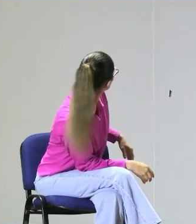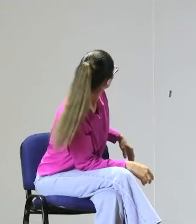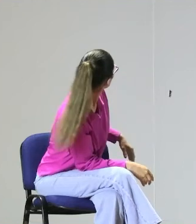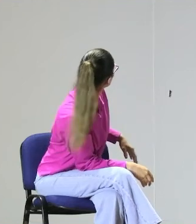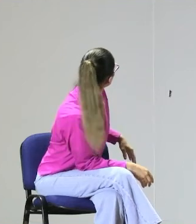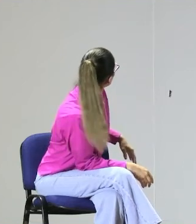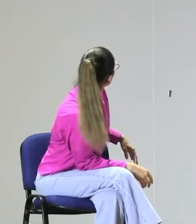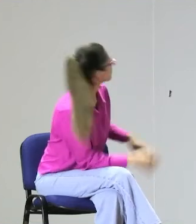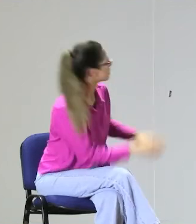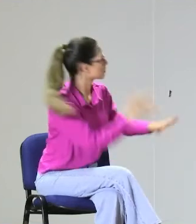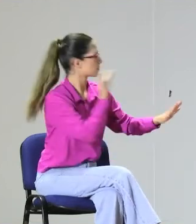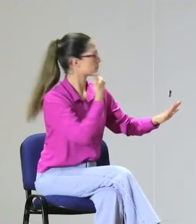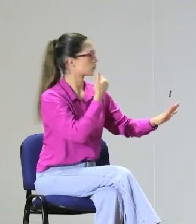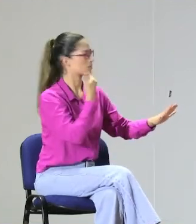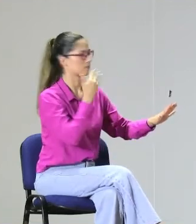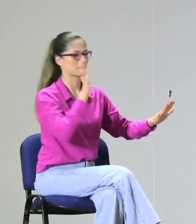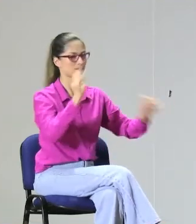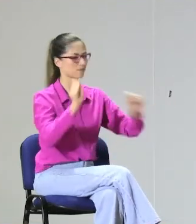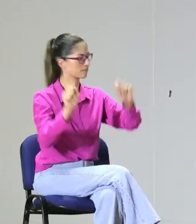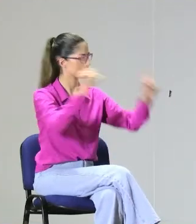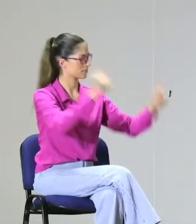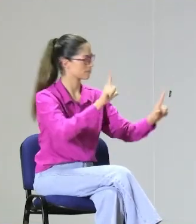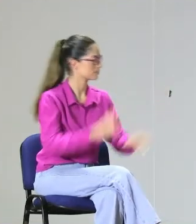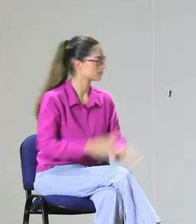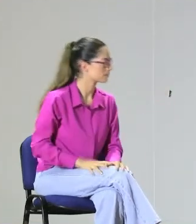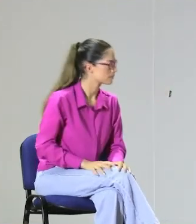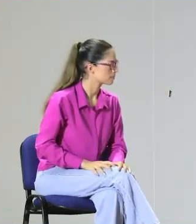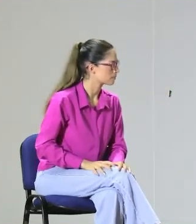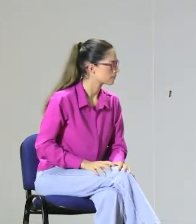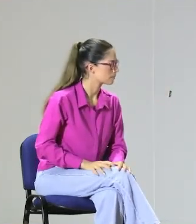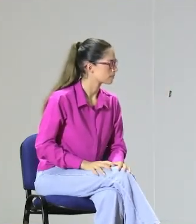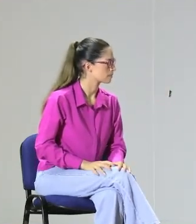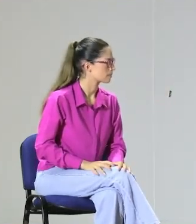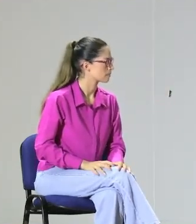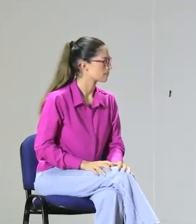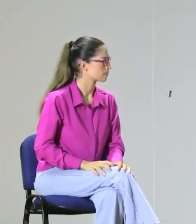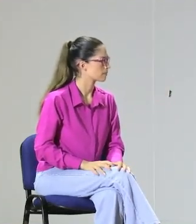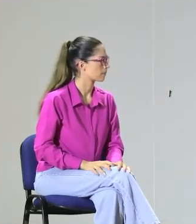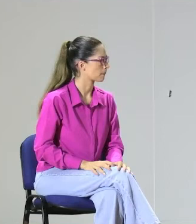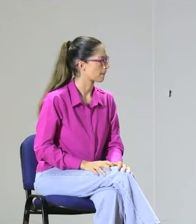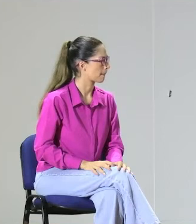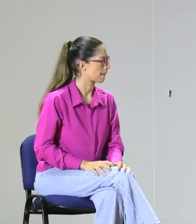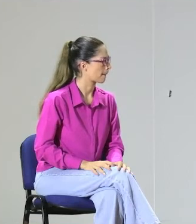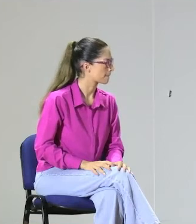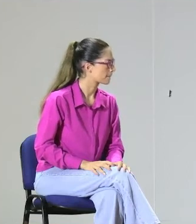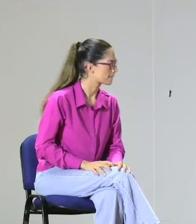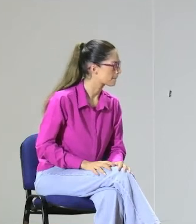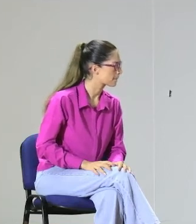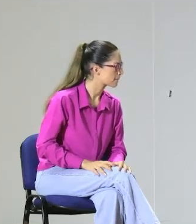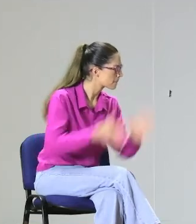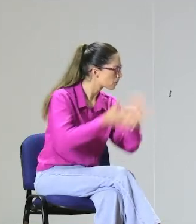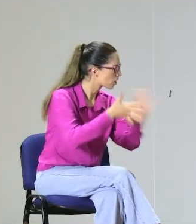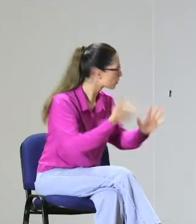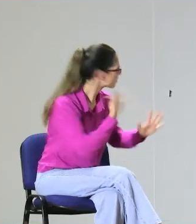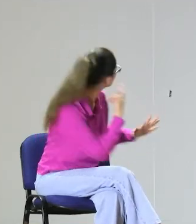Mejor, a ver, miremos, creo que vamos con la otra. Siguiente, por favor.